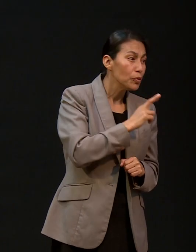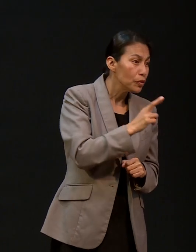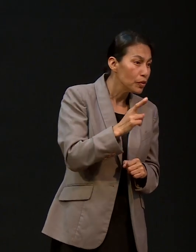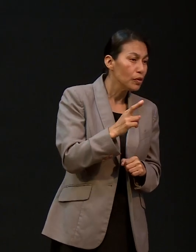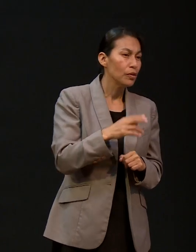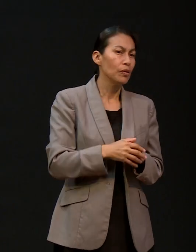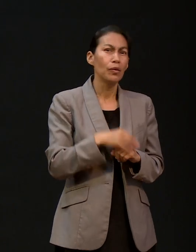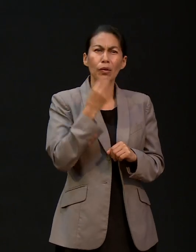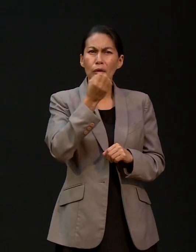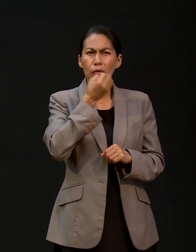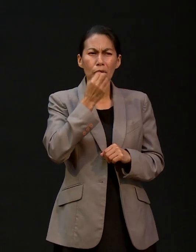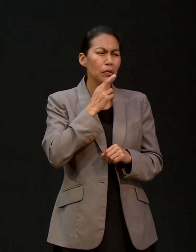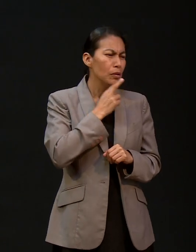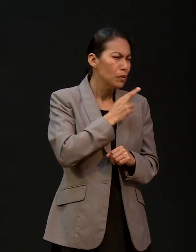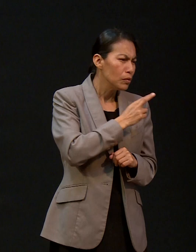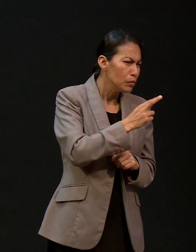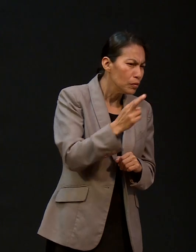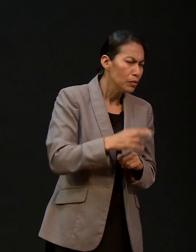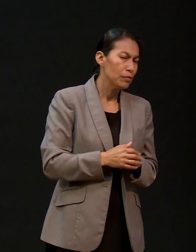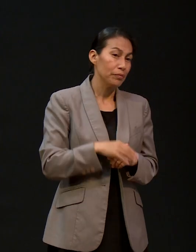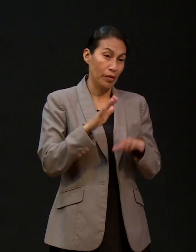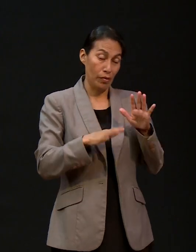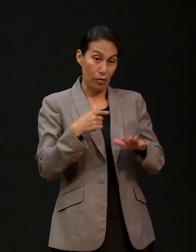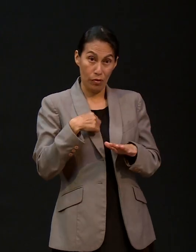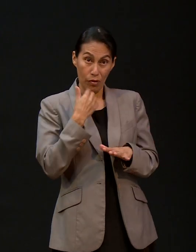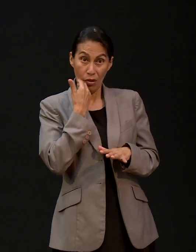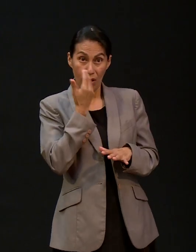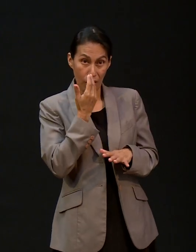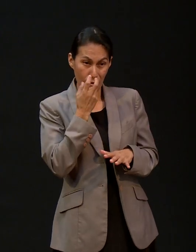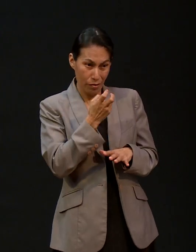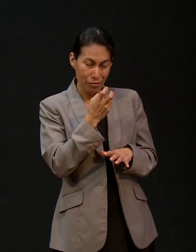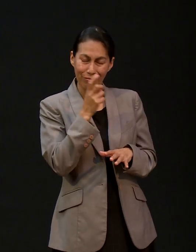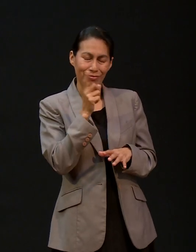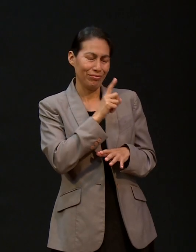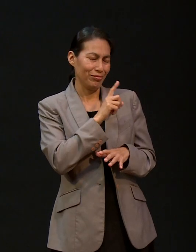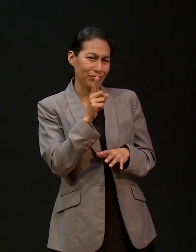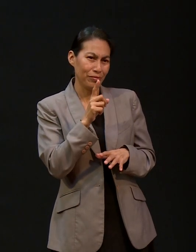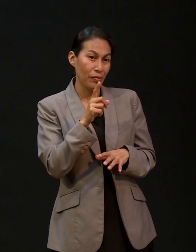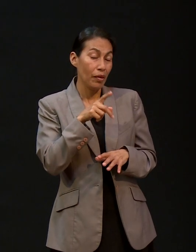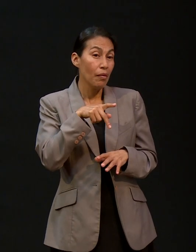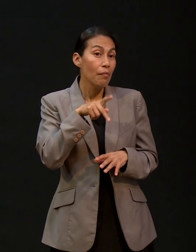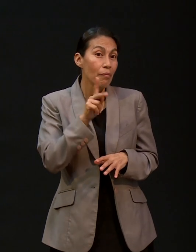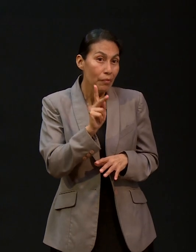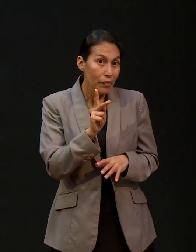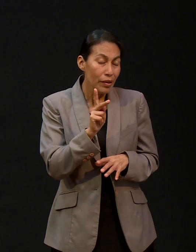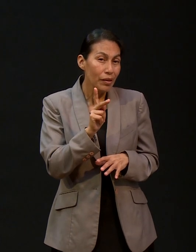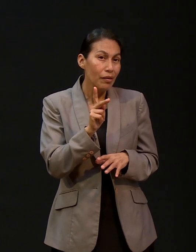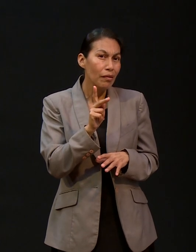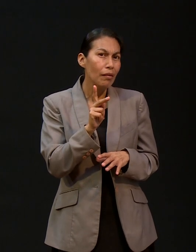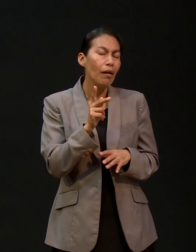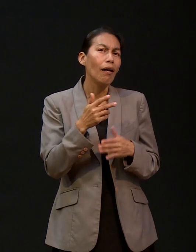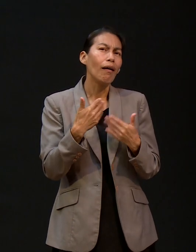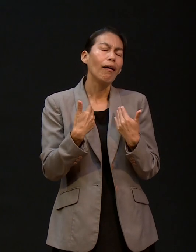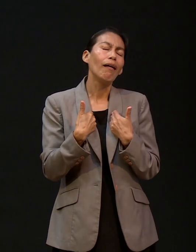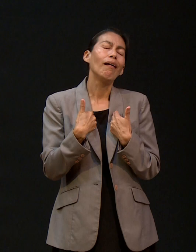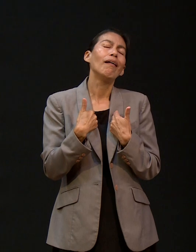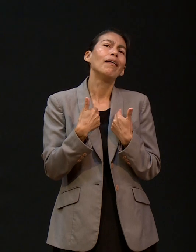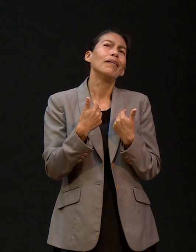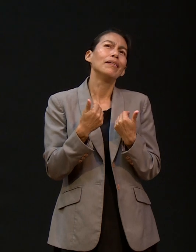respuestas a las oraciones. A veces no son las respuestas que uno quisiera. Así es. Pero sin embargo, te das cuenta